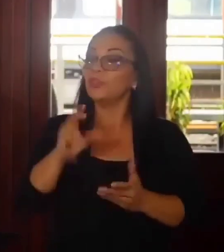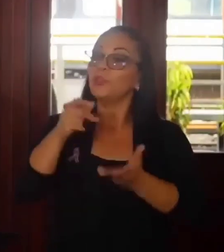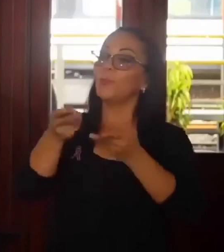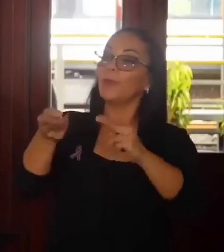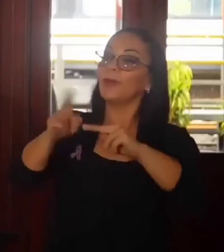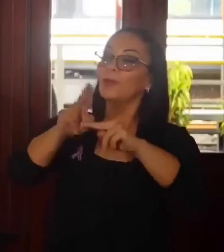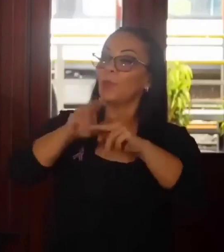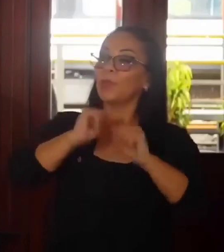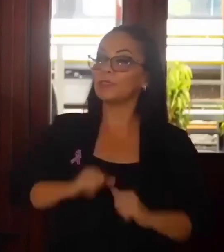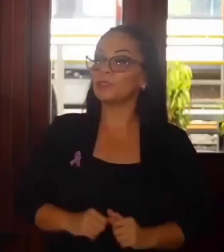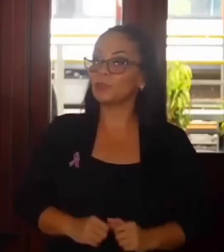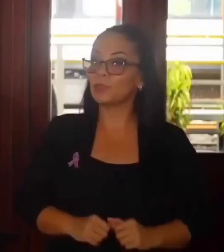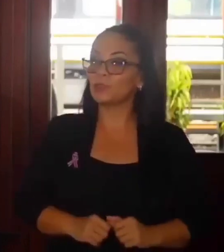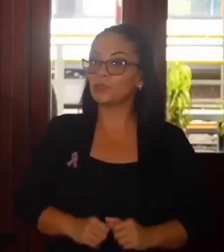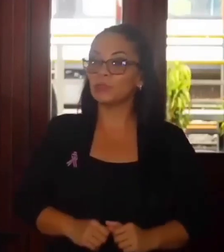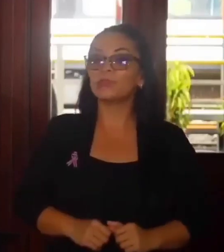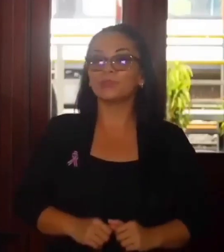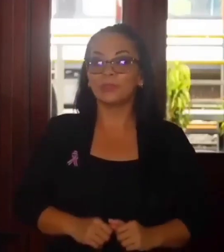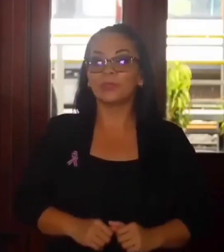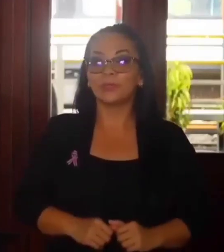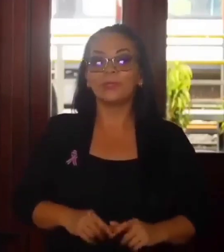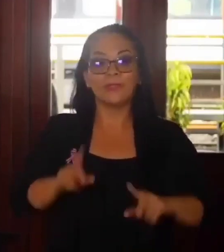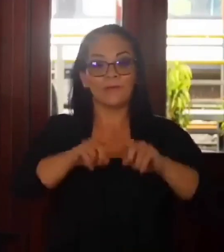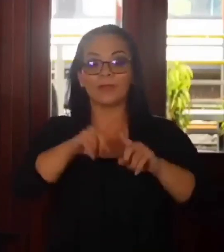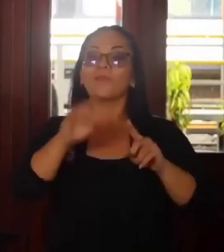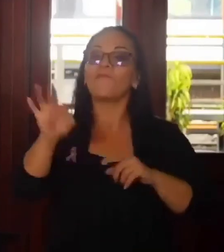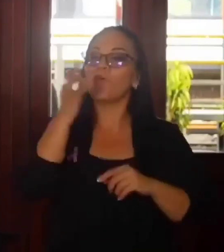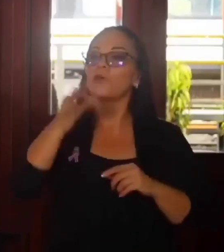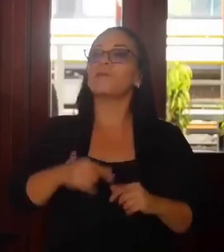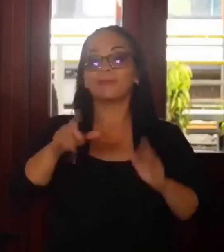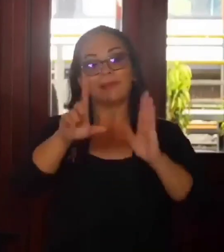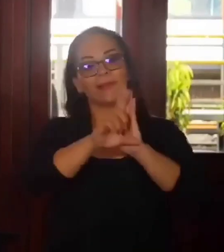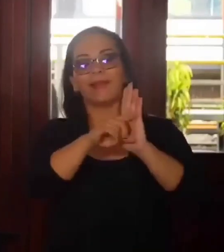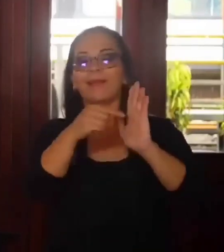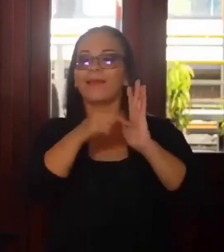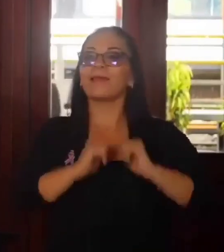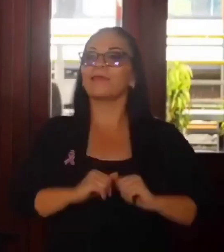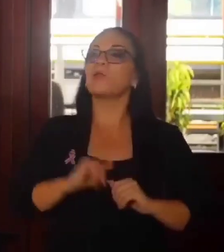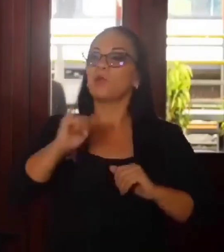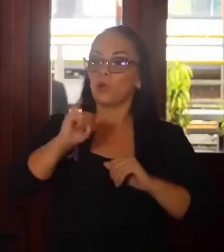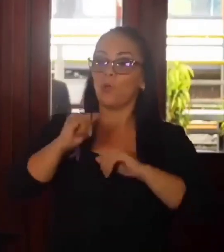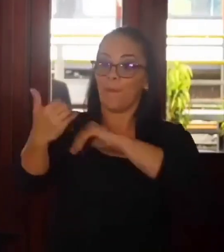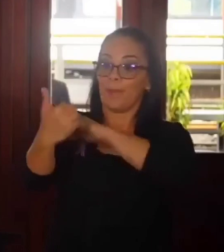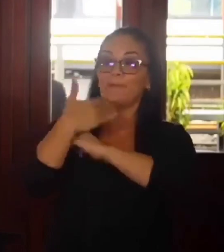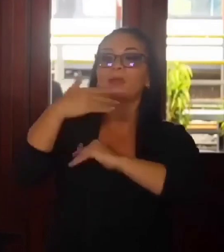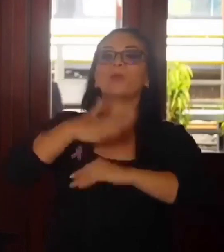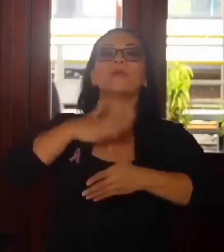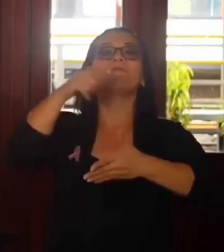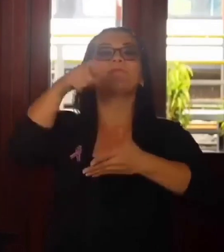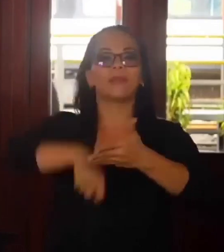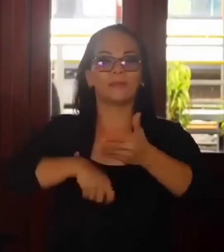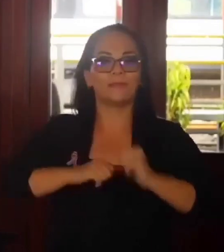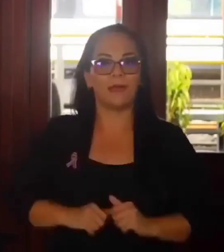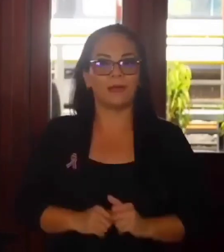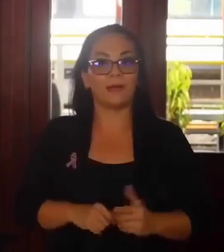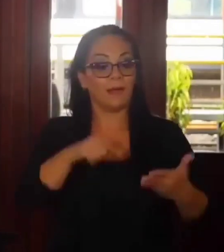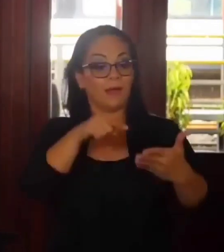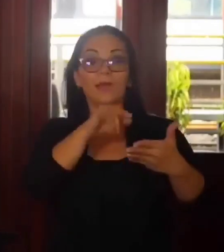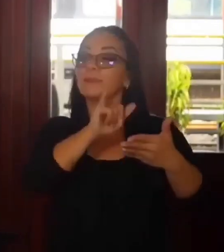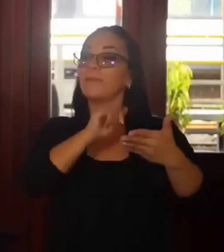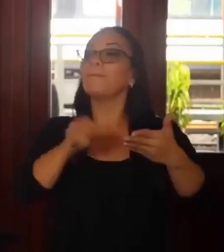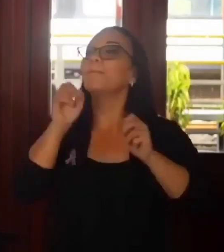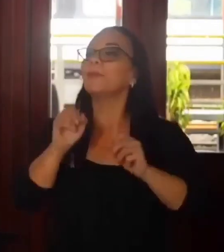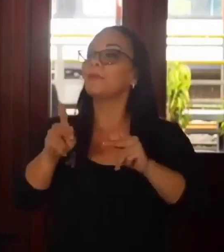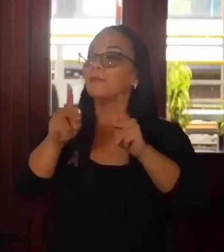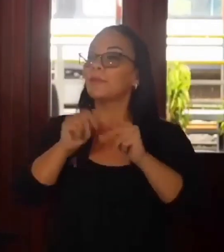pagos de impuestos a través de los mecanismos que esta ley, como me la mandaron para que la firmara, le